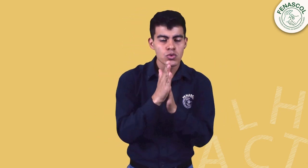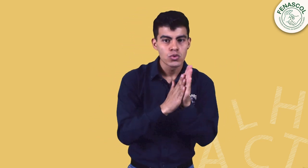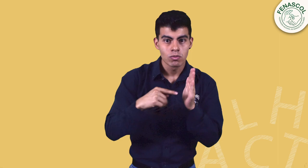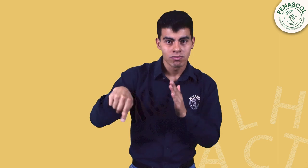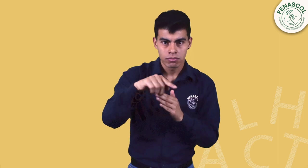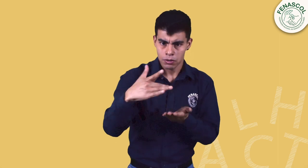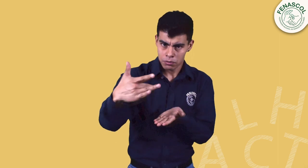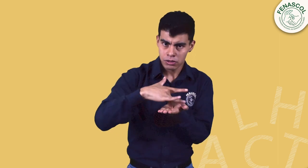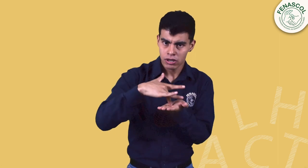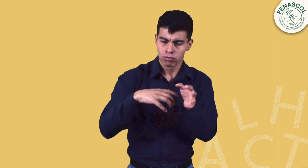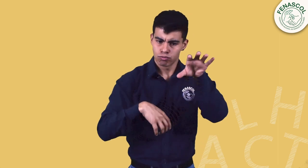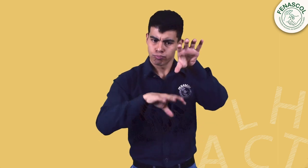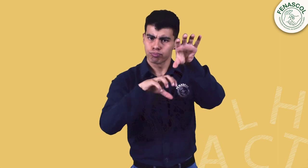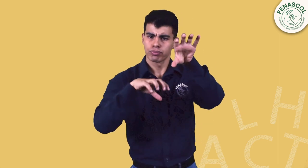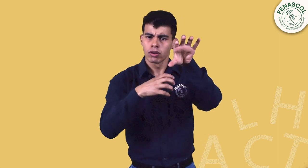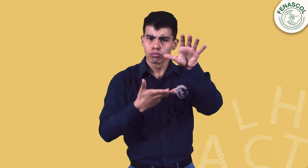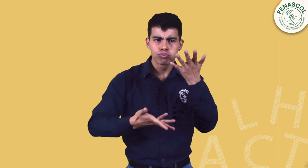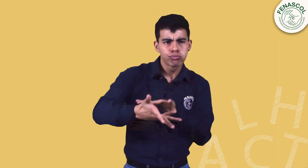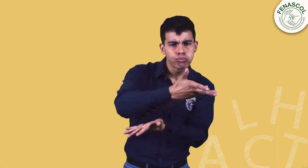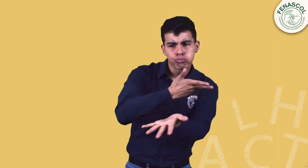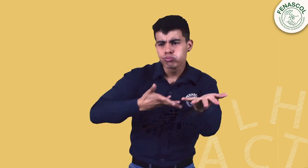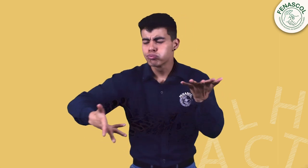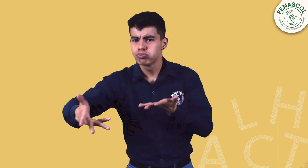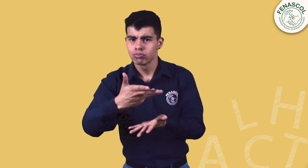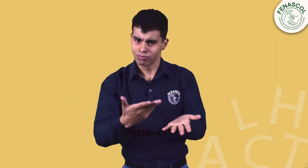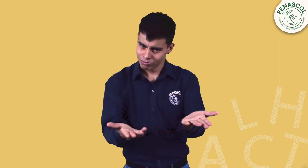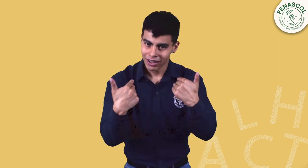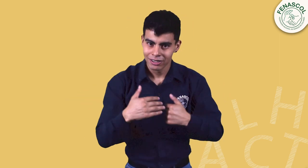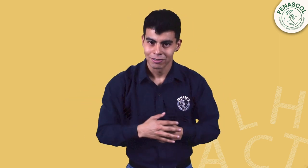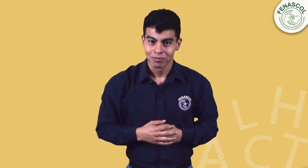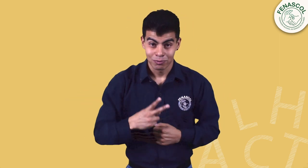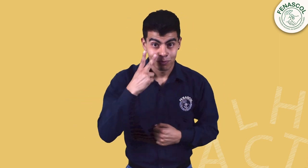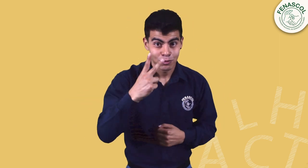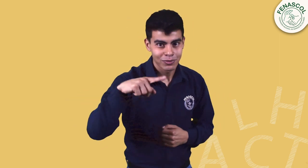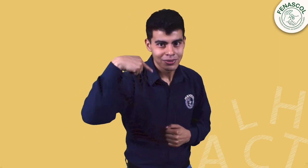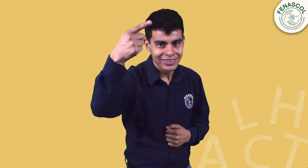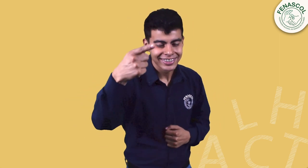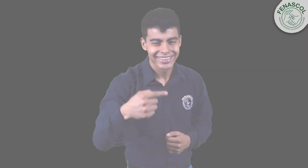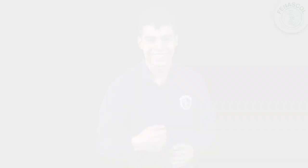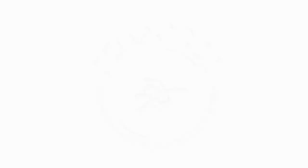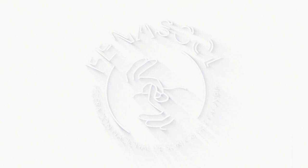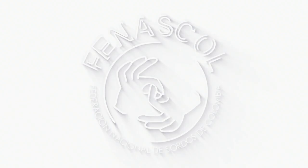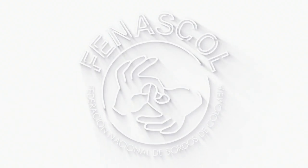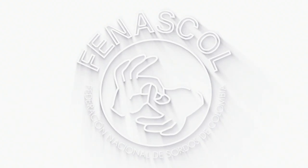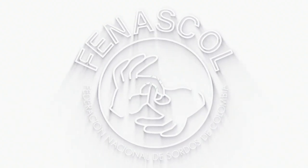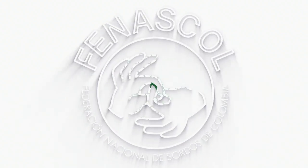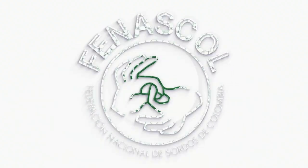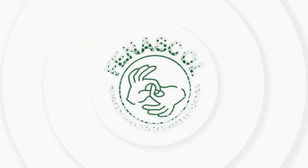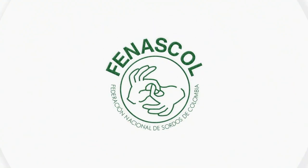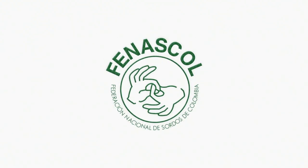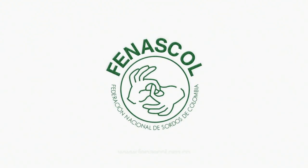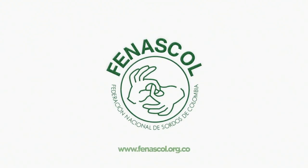te quedes sin participar y dialogar sobre este tema. Vamos, nos vemos pronto. ¡Suscríbete! ¡Suscríbete!